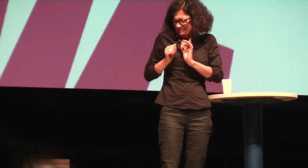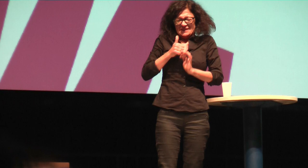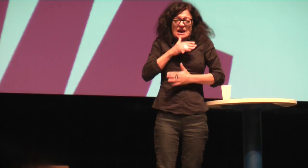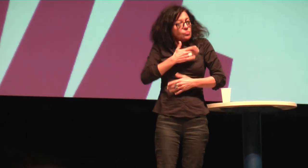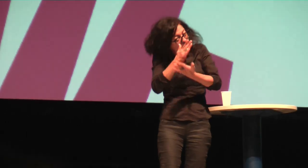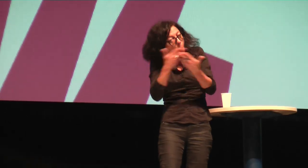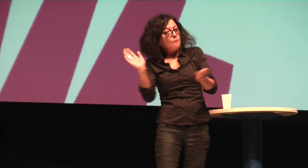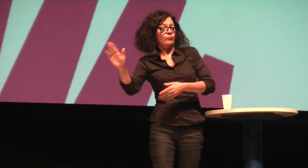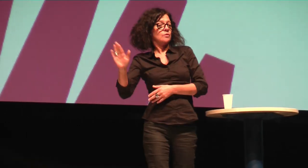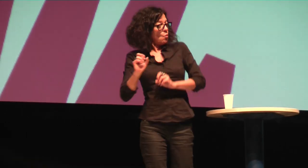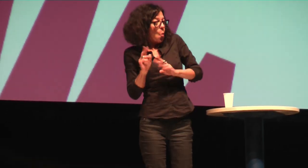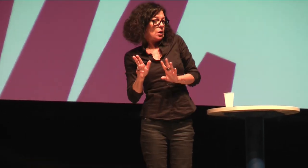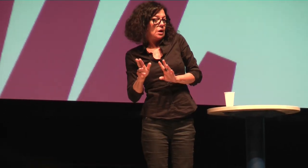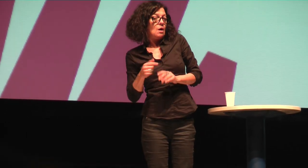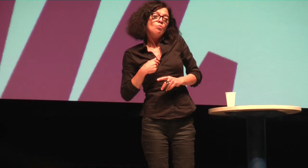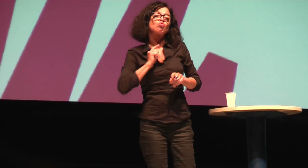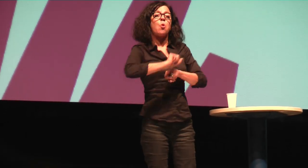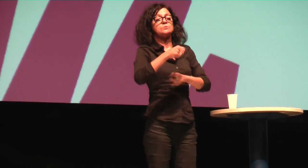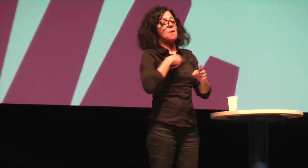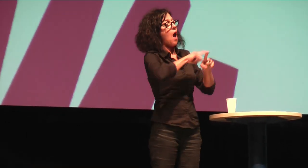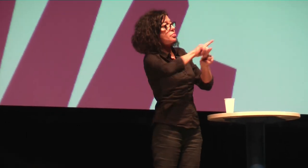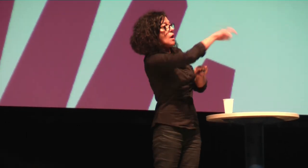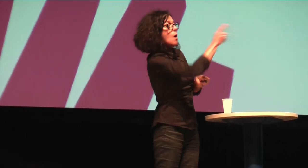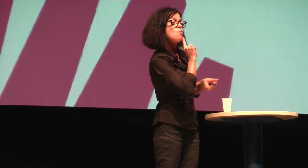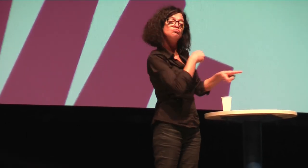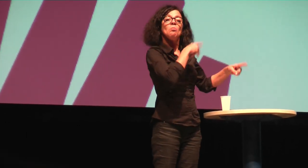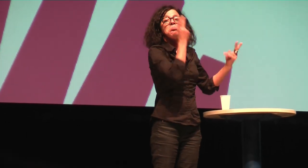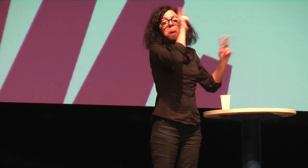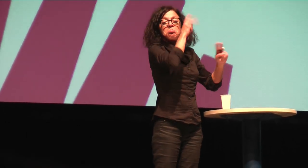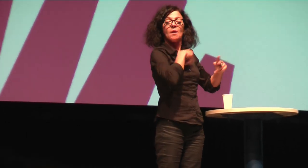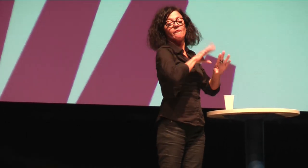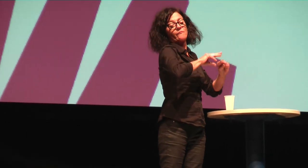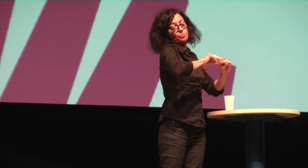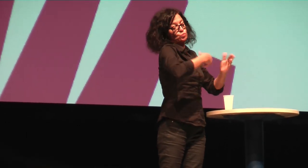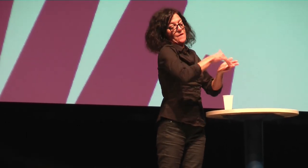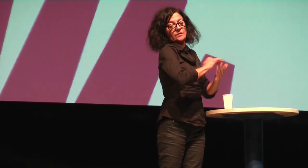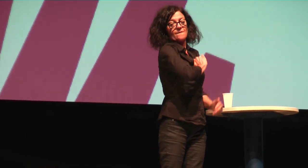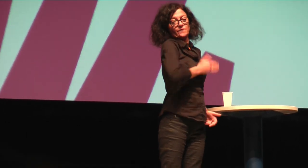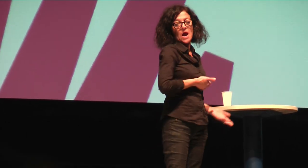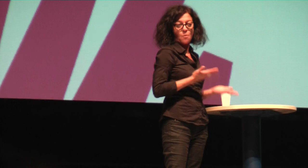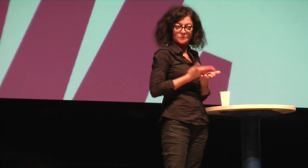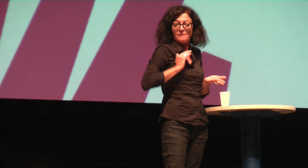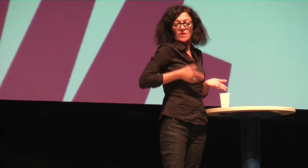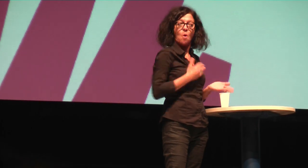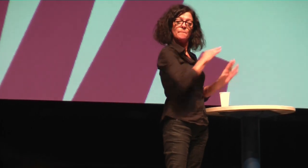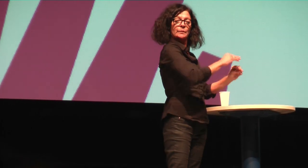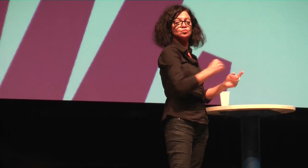Also ich zum Beispiel mag sie nicht und mache jemanden darauf aufmerksam. Aber zum Beispiel benutzt er weiterhin bei anderen,